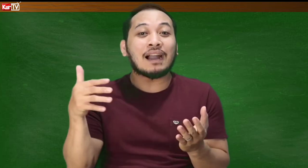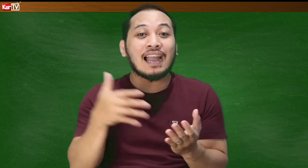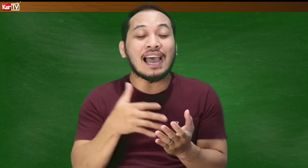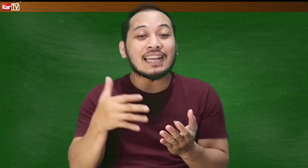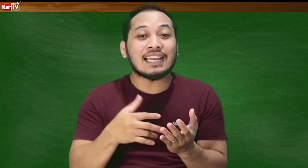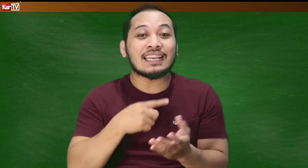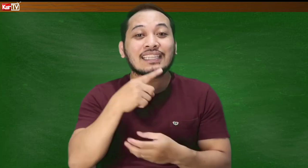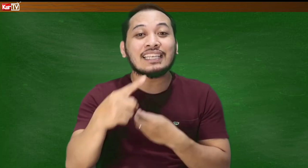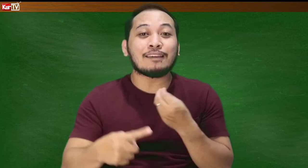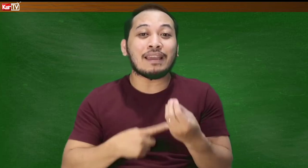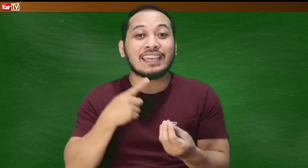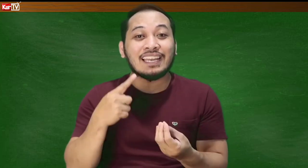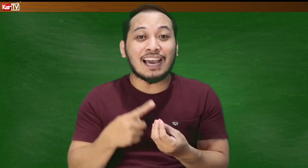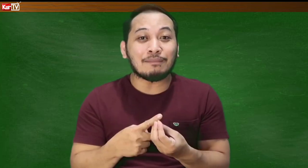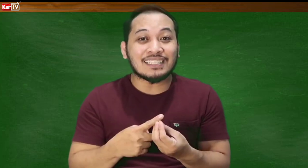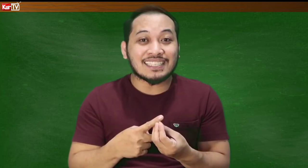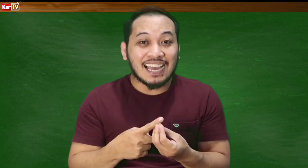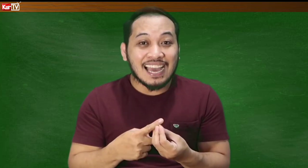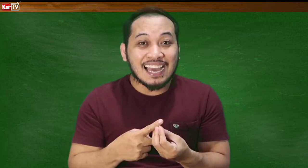pag-aaralan natin ay may kinalaman sa